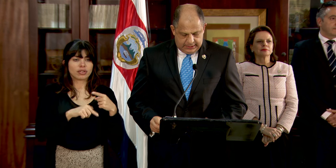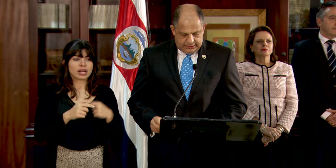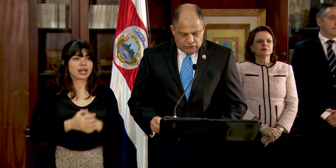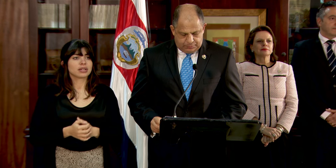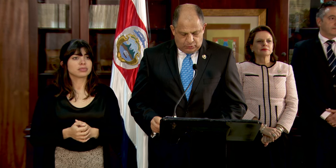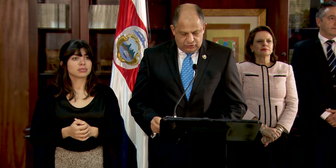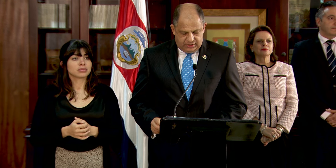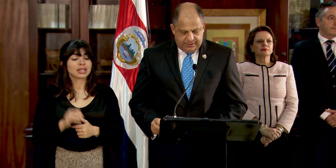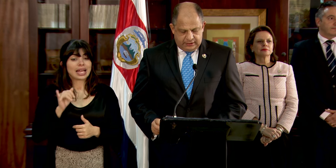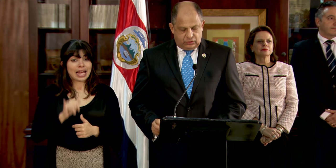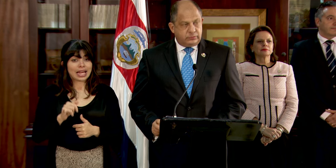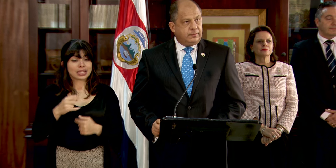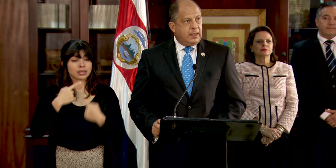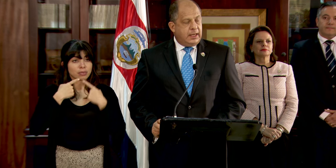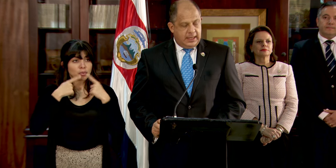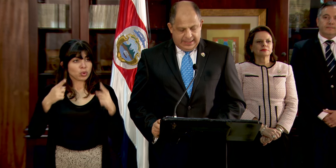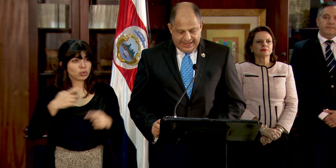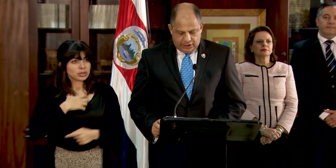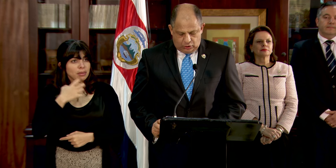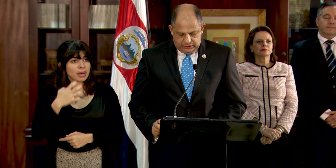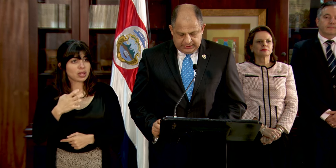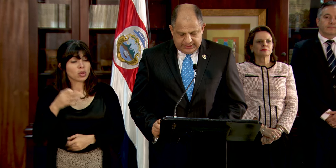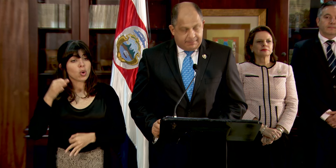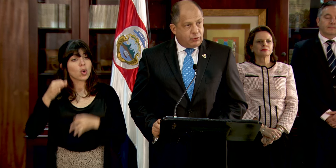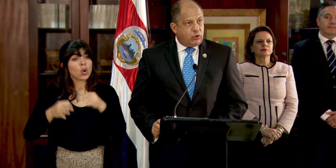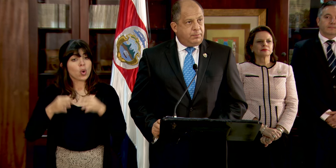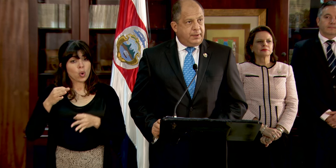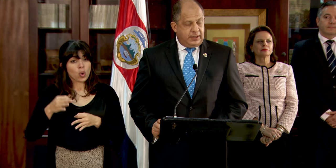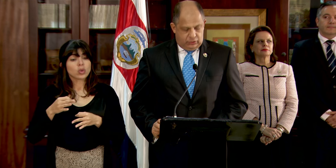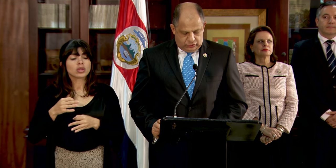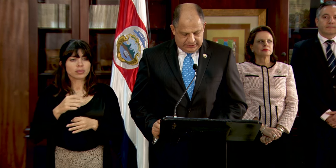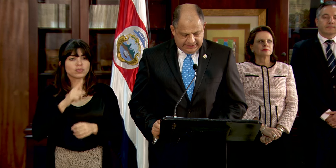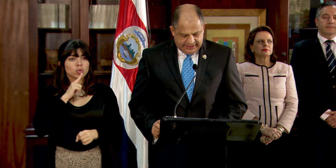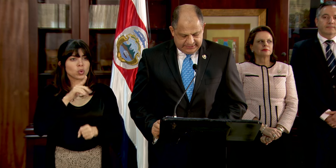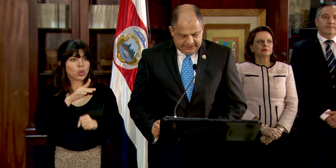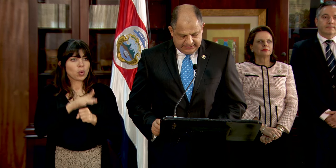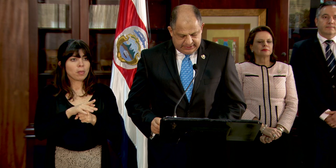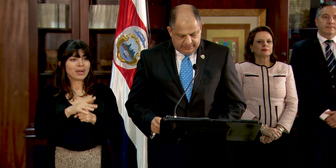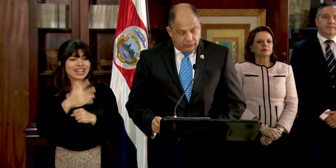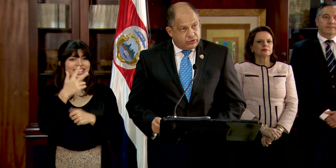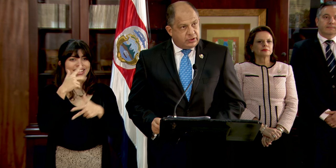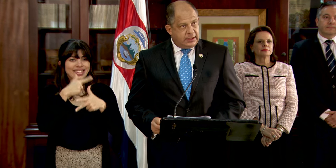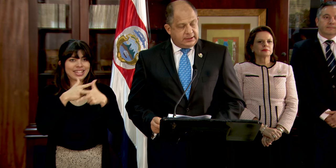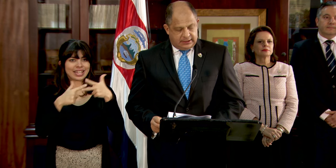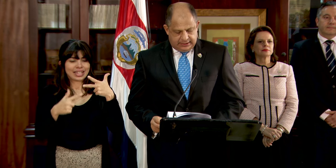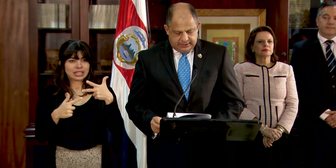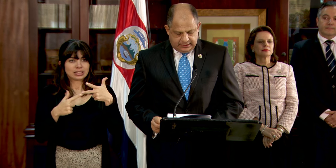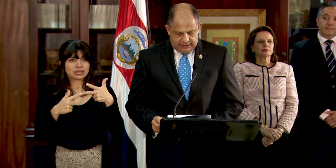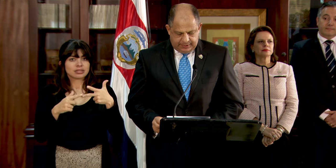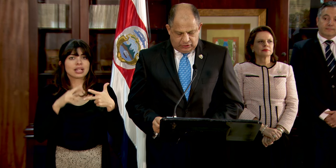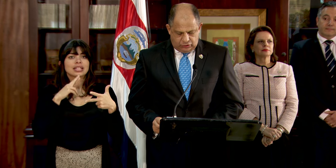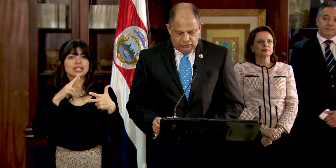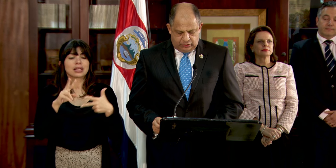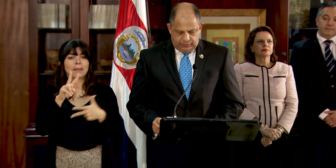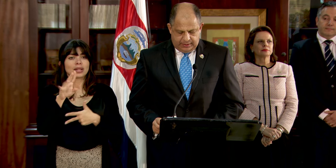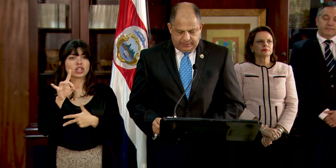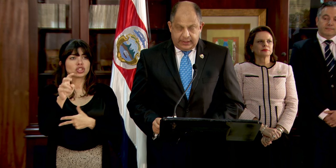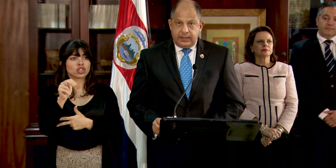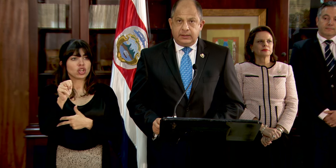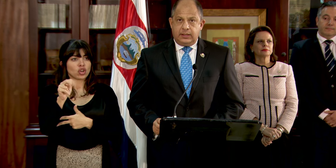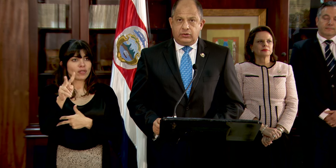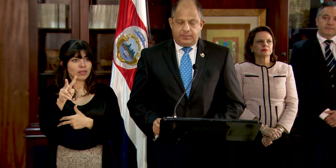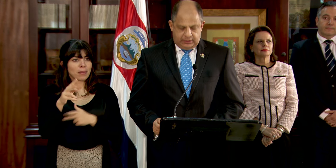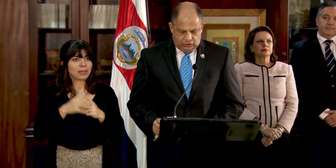En dicho pronunciamiento, la Corte da por cumplidos tres extremos de la sentencia del 28 de